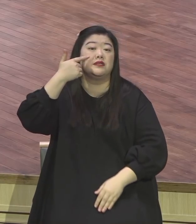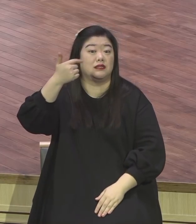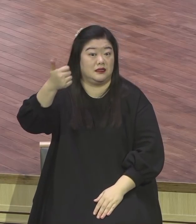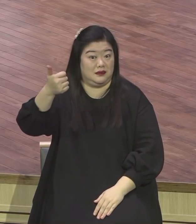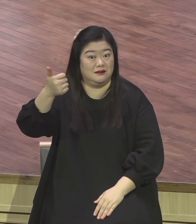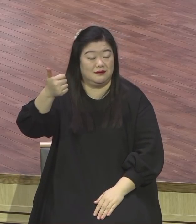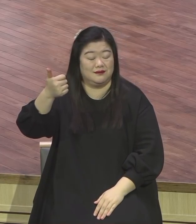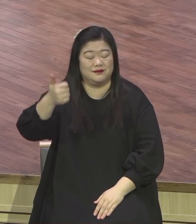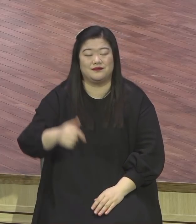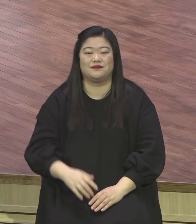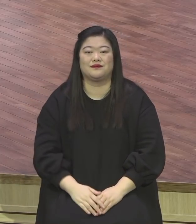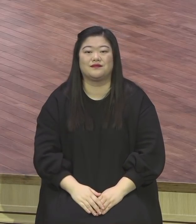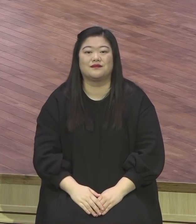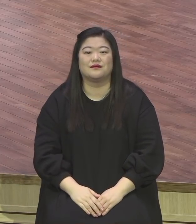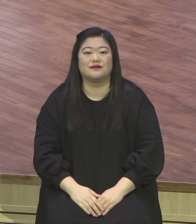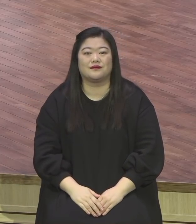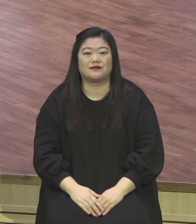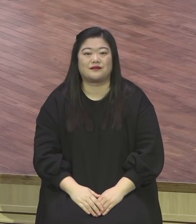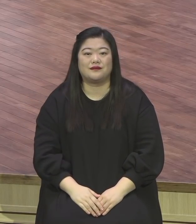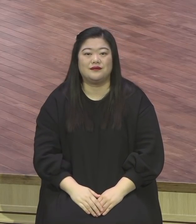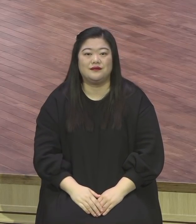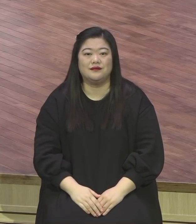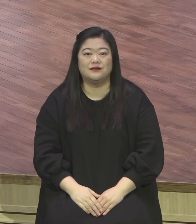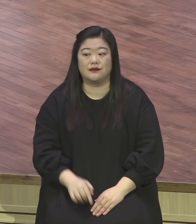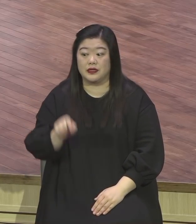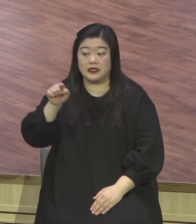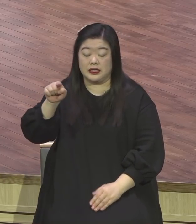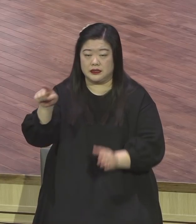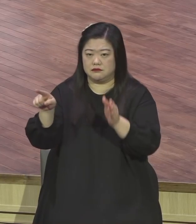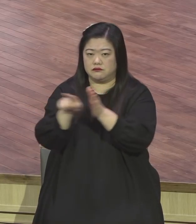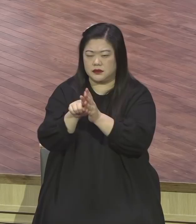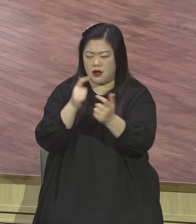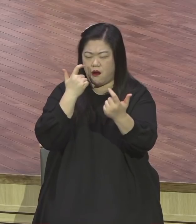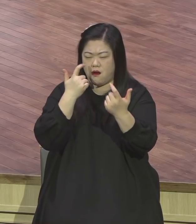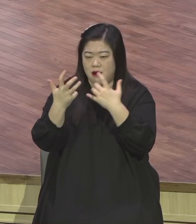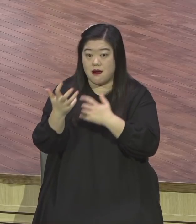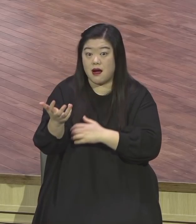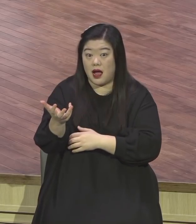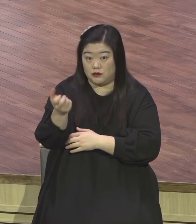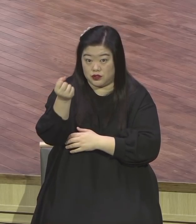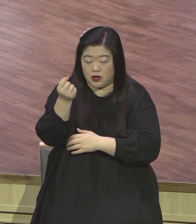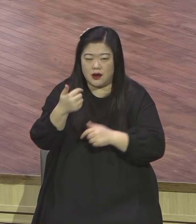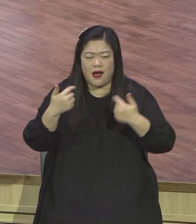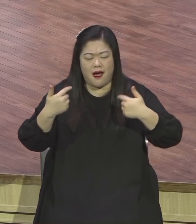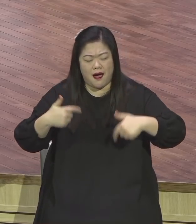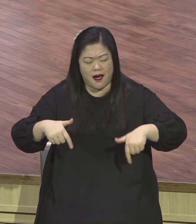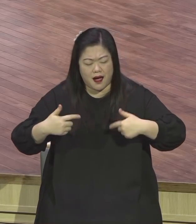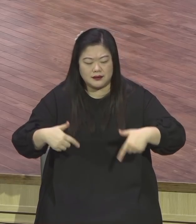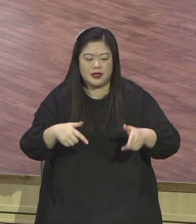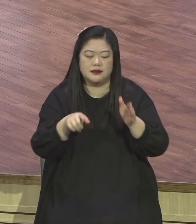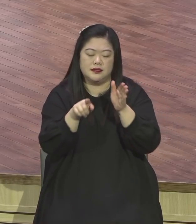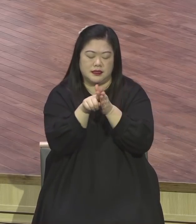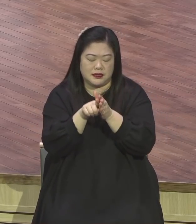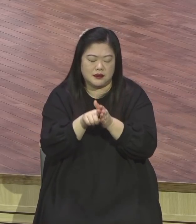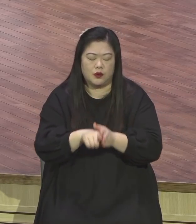분명한 이 확신을 여러분이 가지고 믿음과 기도에 입을 크게 열면